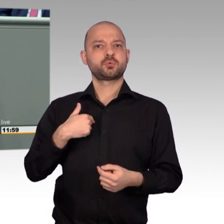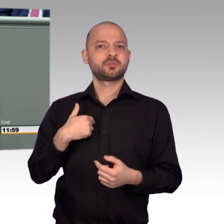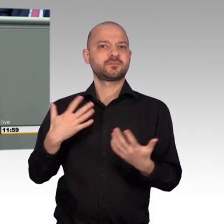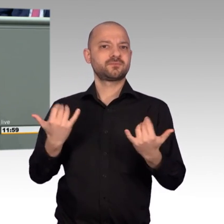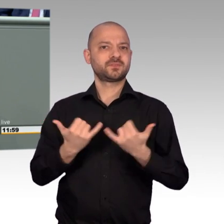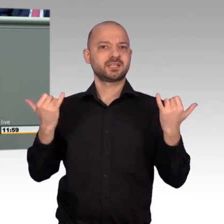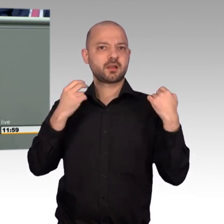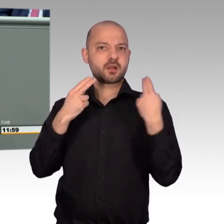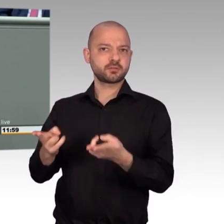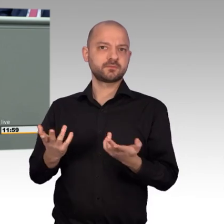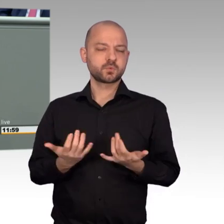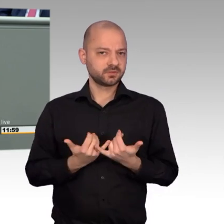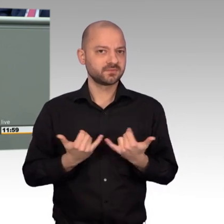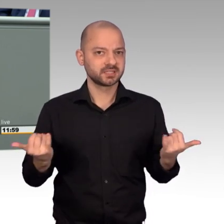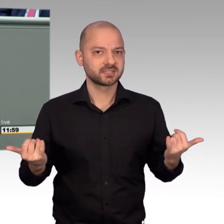neue Wege für die Diplomatie. Vielen Dank.